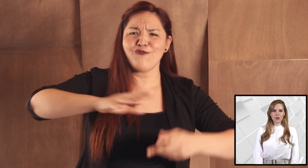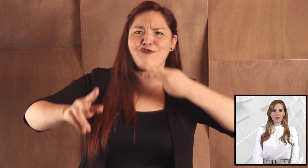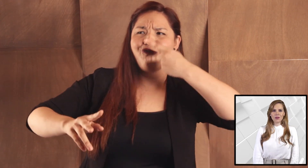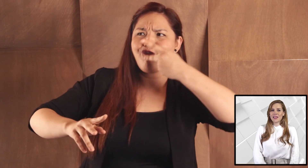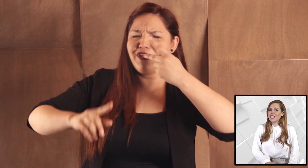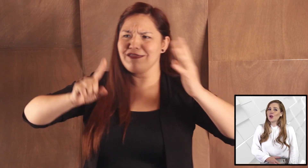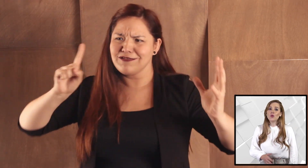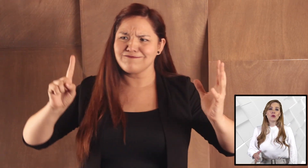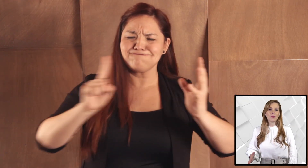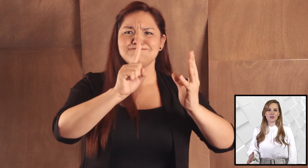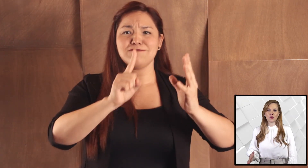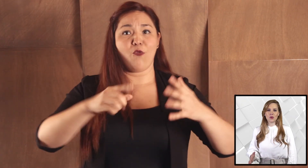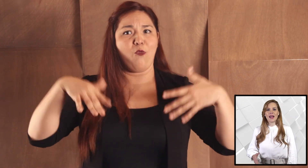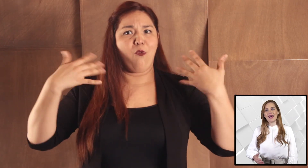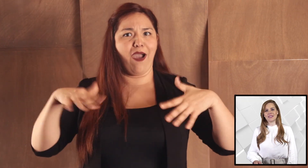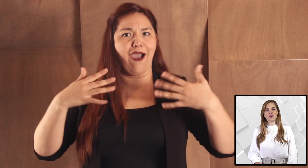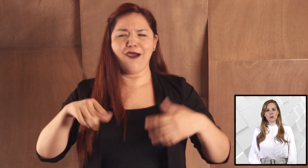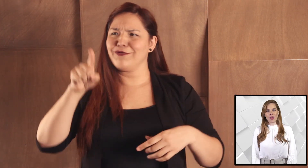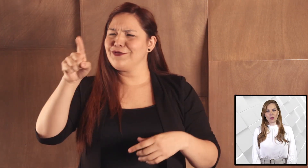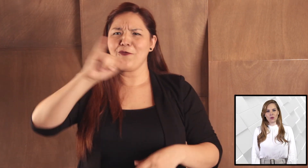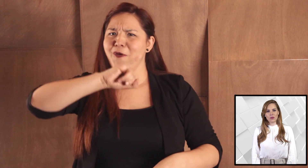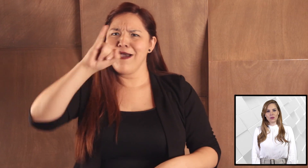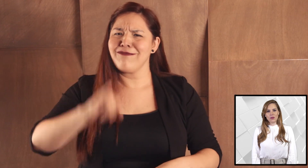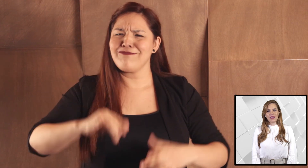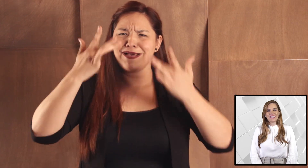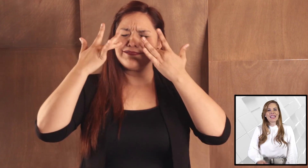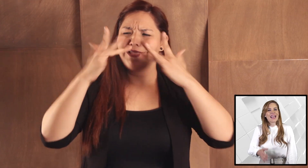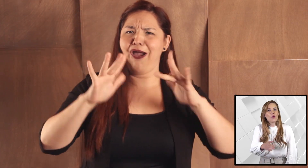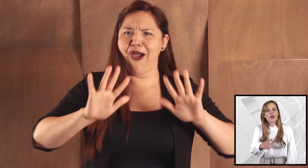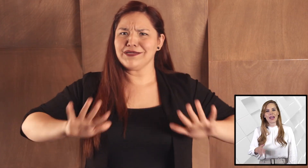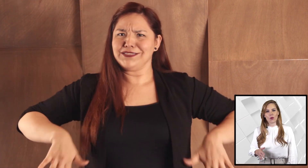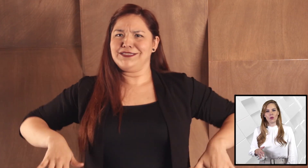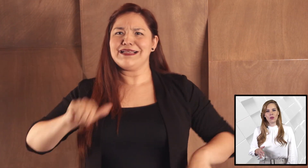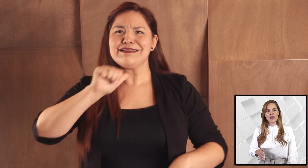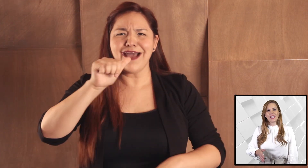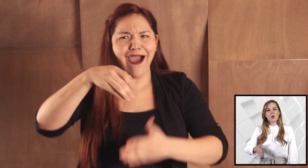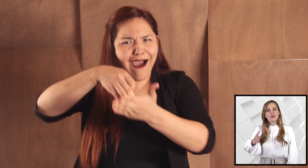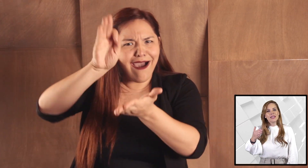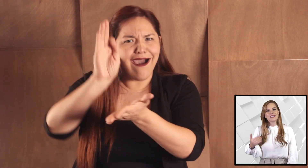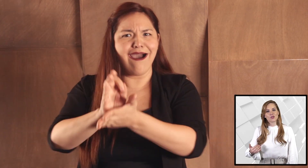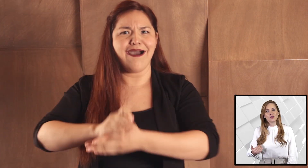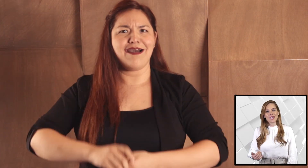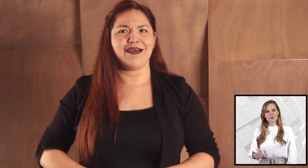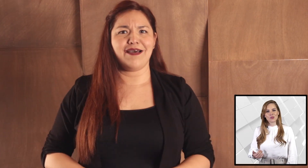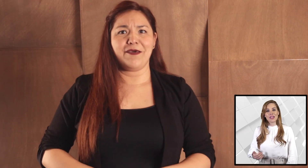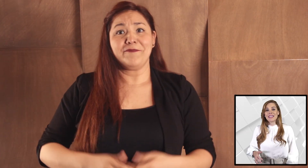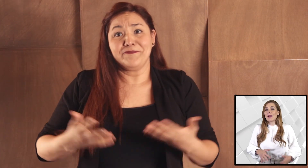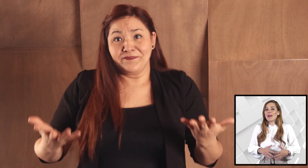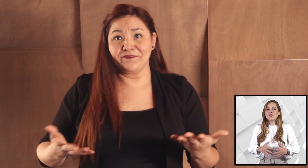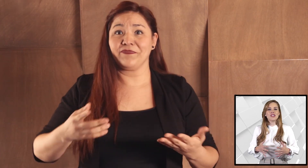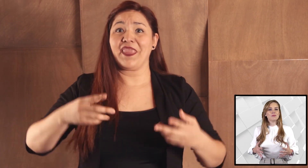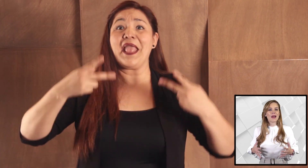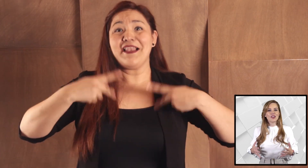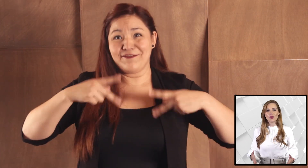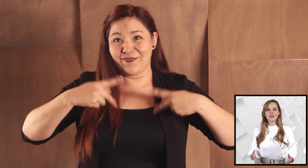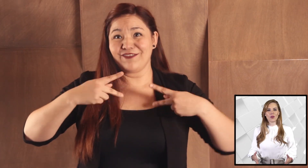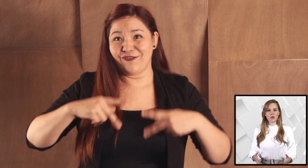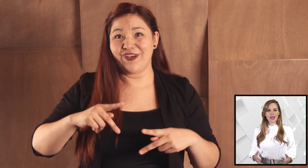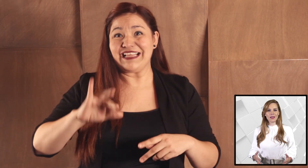Y en ningún momento has titubeado. Y has dejado claro que aun quienes escuchamos y hablamos sin mayor dificultad,